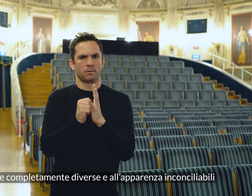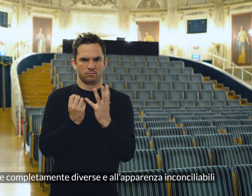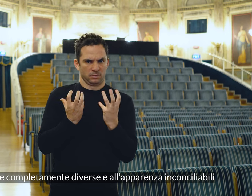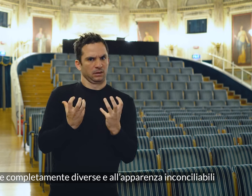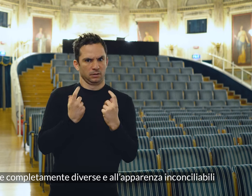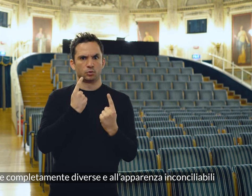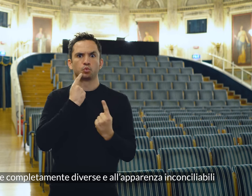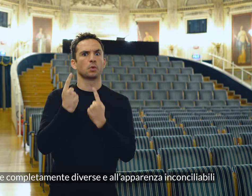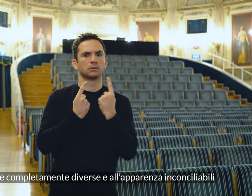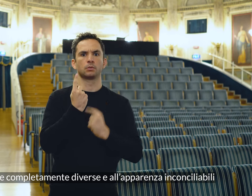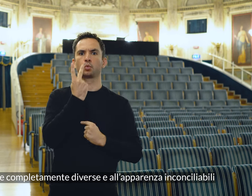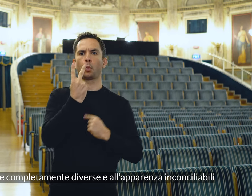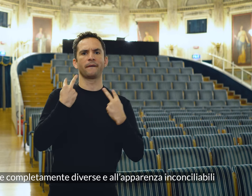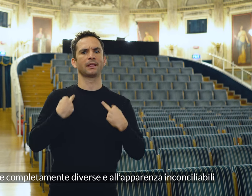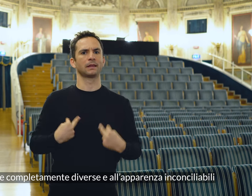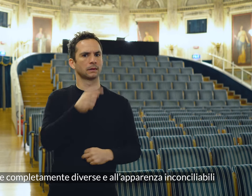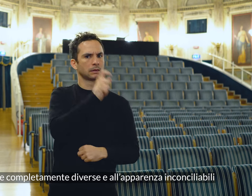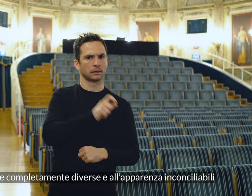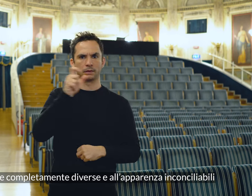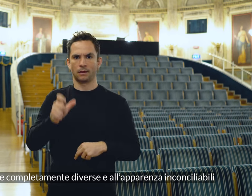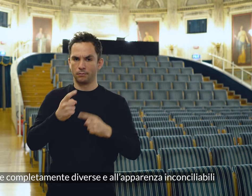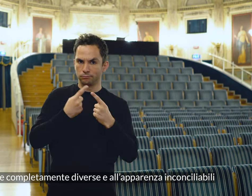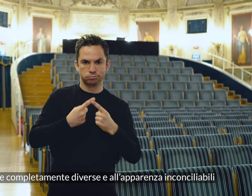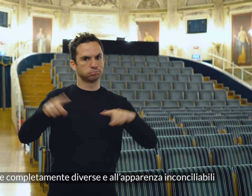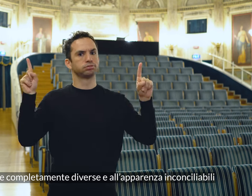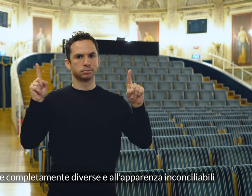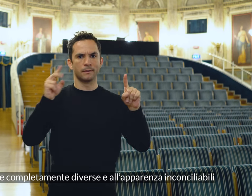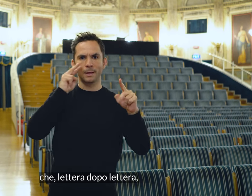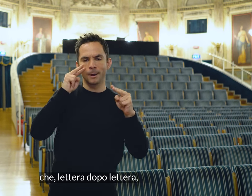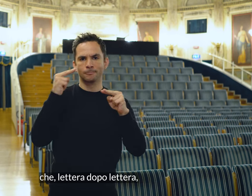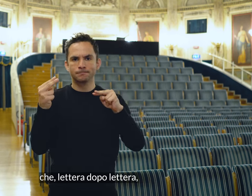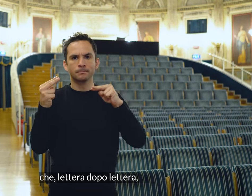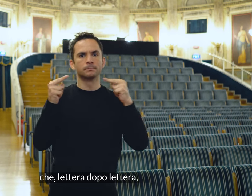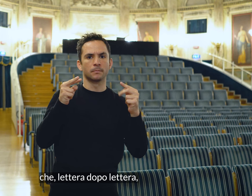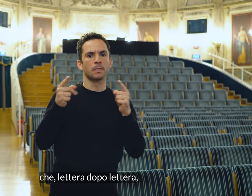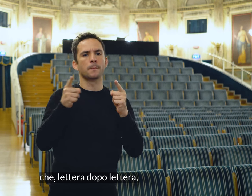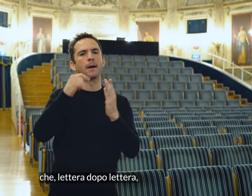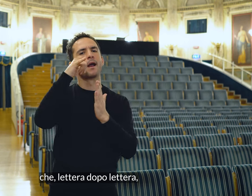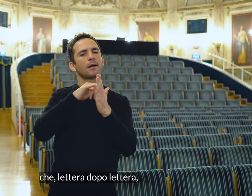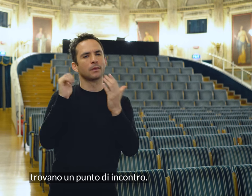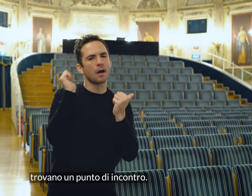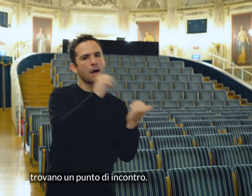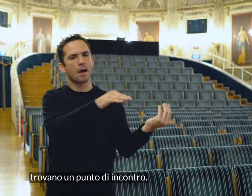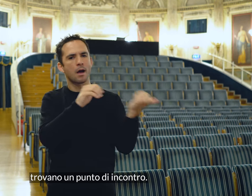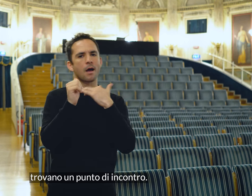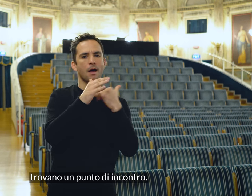di due vite completamente diverse e all'apparenza inconciliabili che, lettera dopo lettera, trovano un punto di